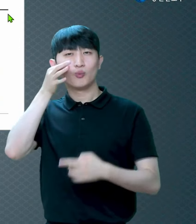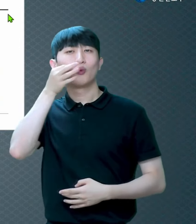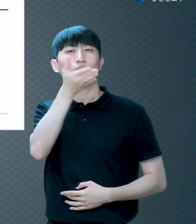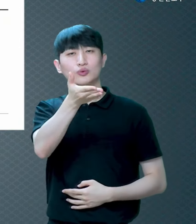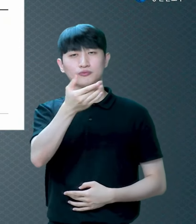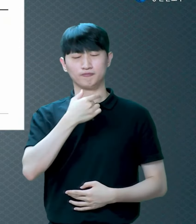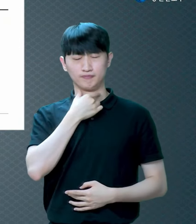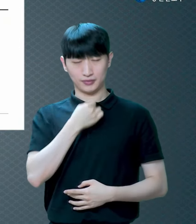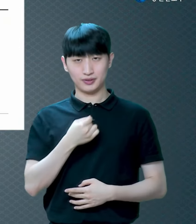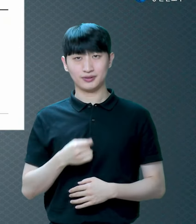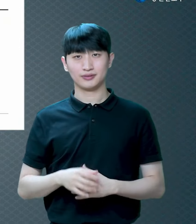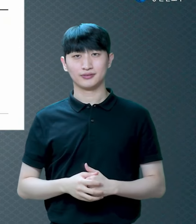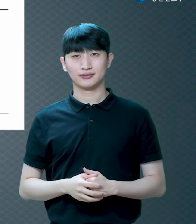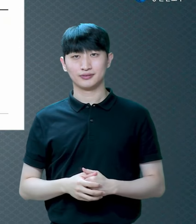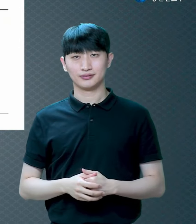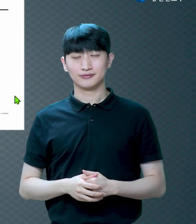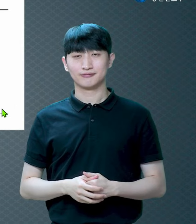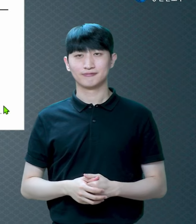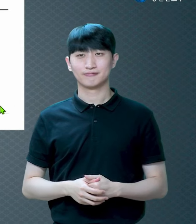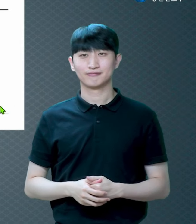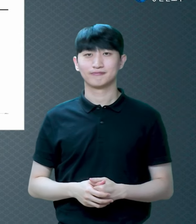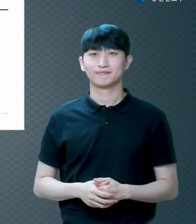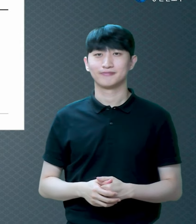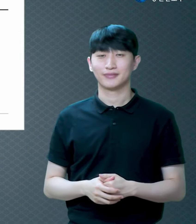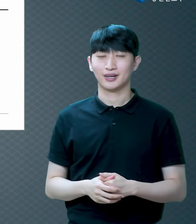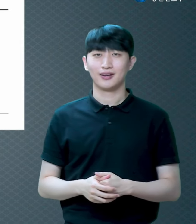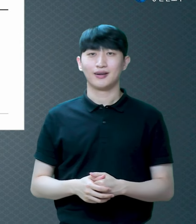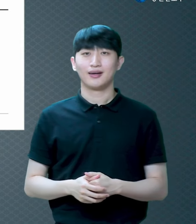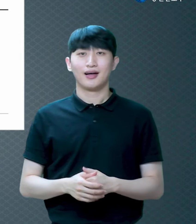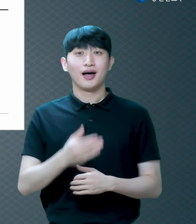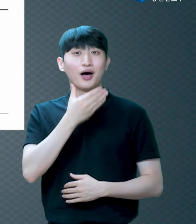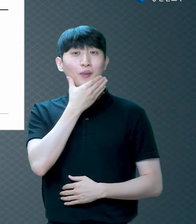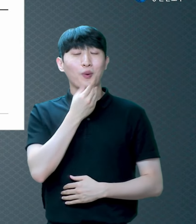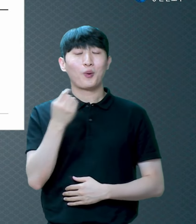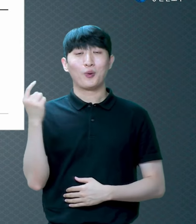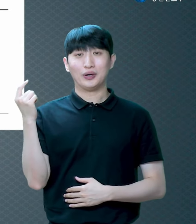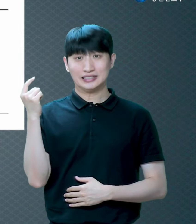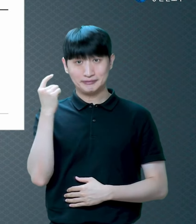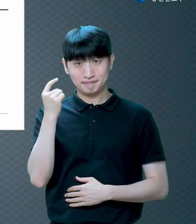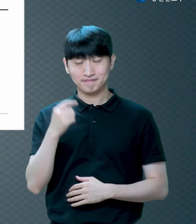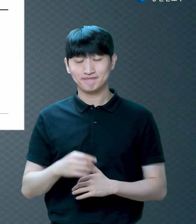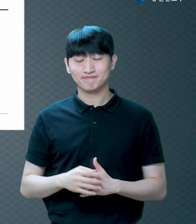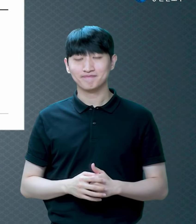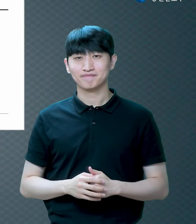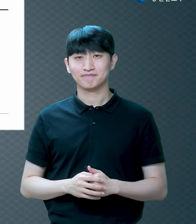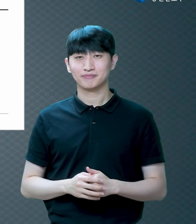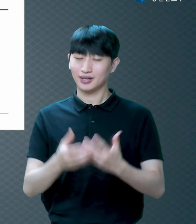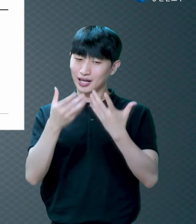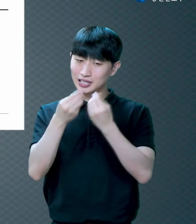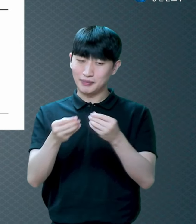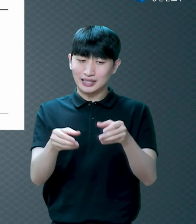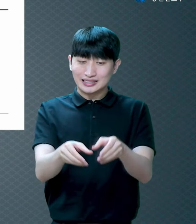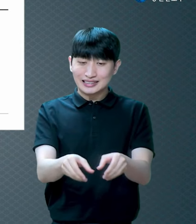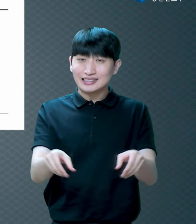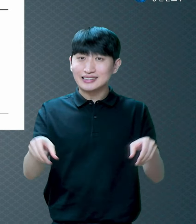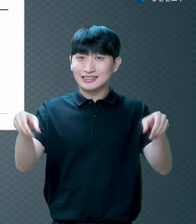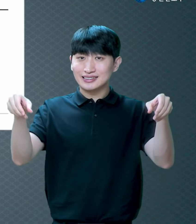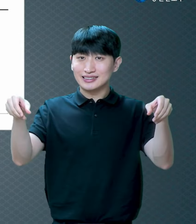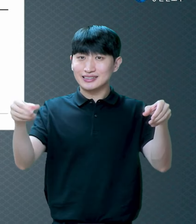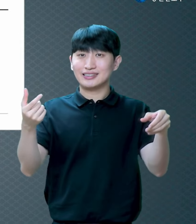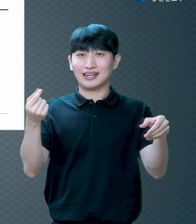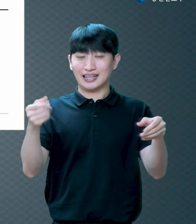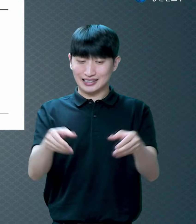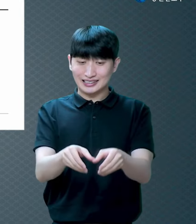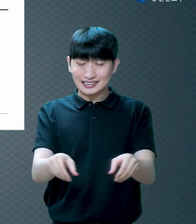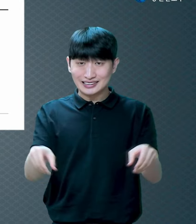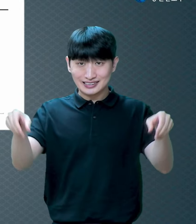자체는 자 정리해 볼게요 보금은 그릇이라고 생각해 봐요 우리